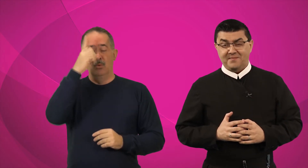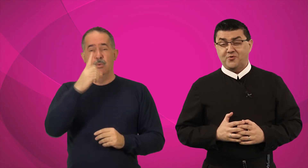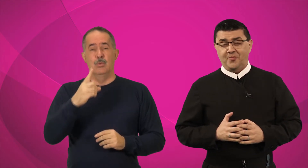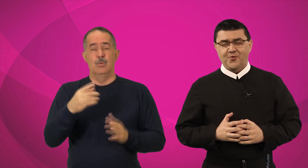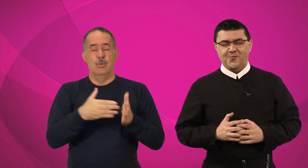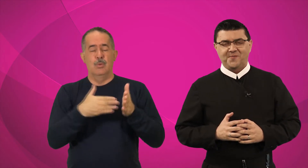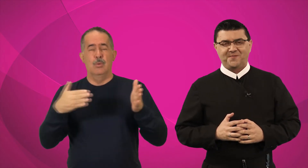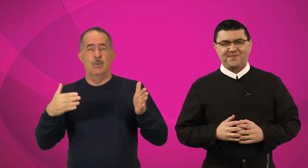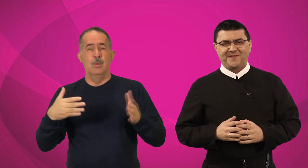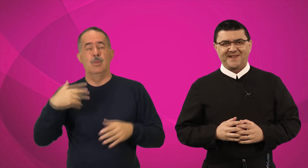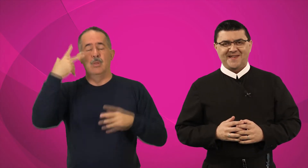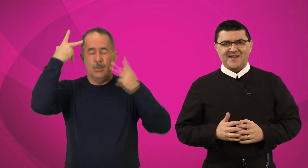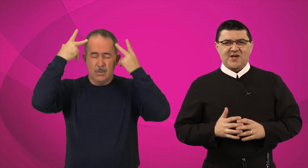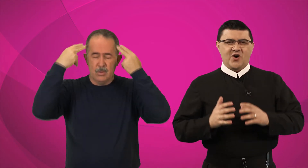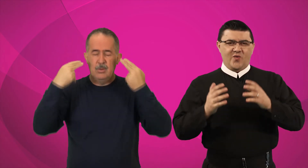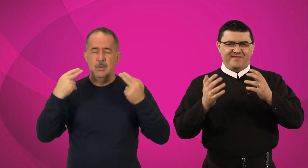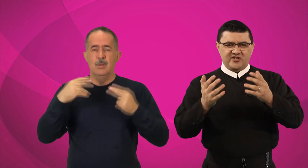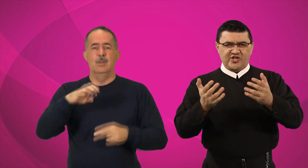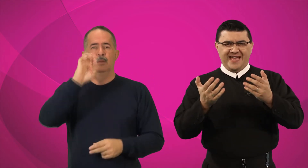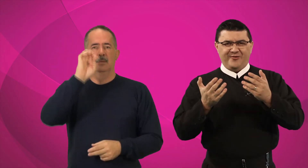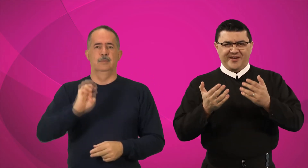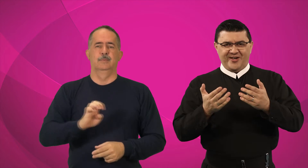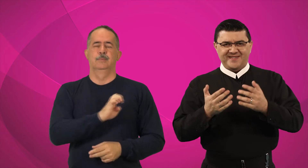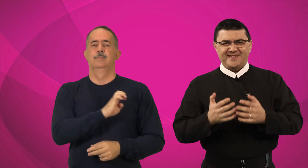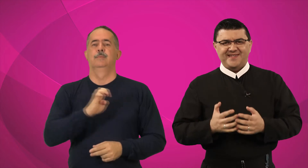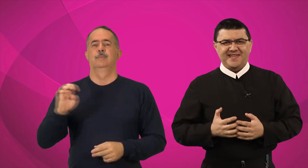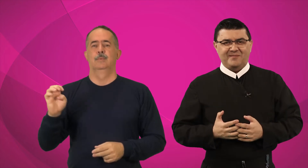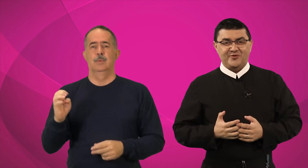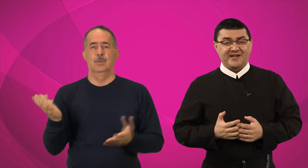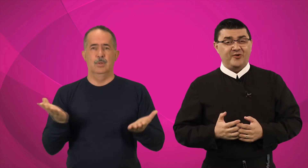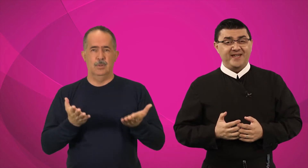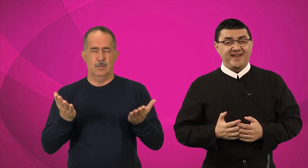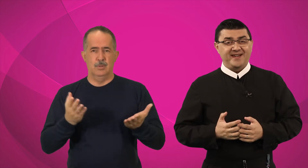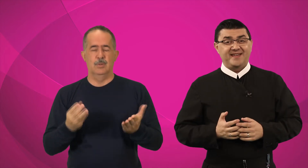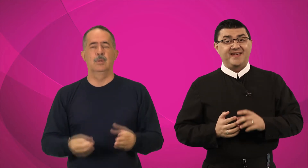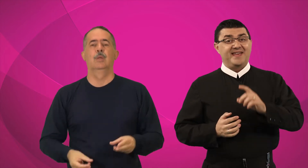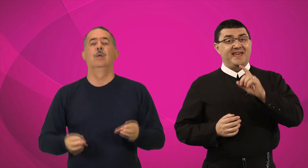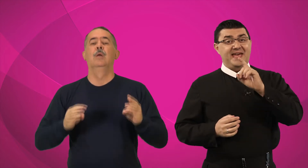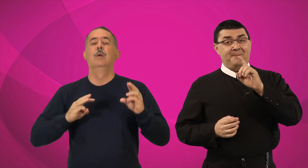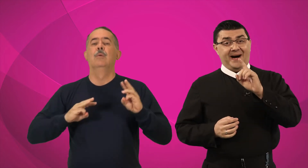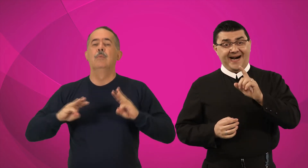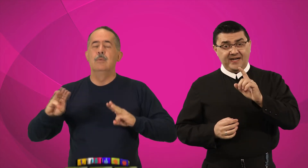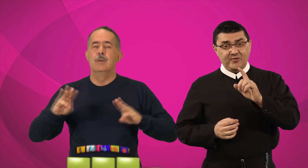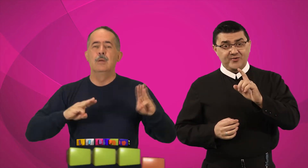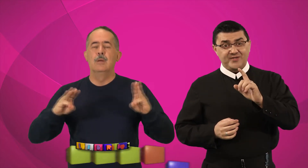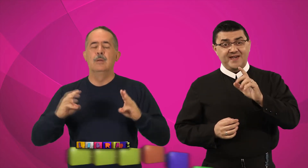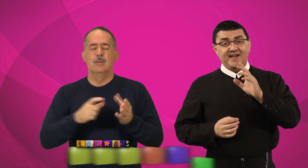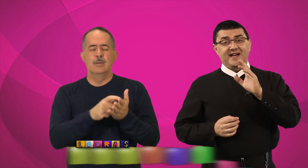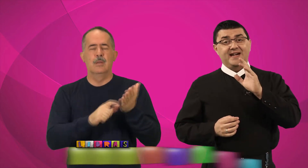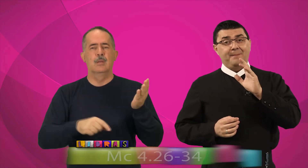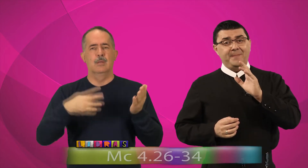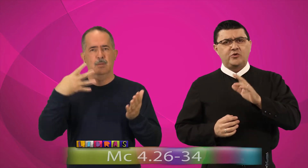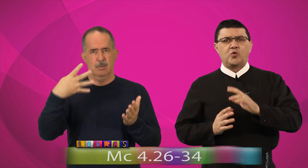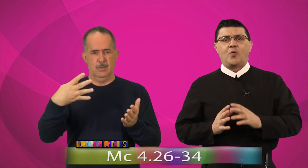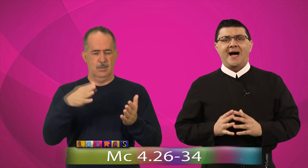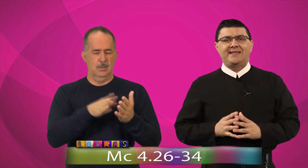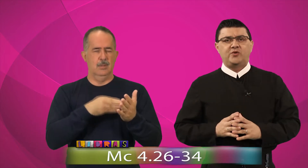O Evangelho que nós iremos acolher é Marcos capítulo 4,